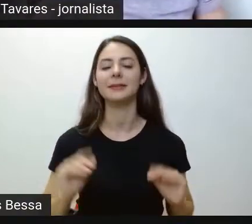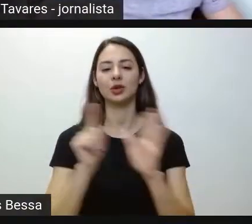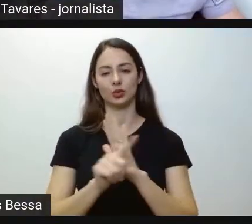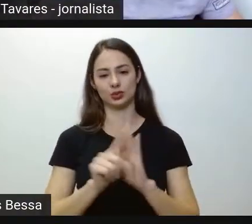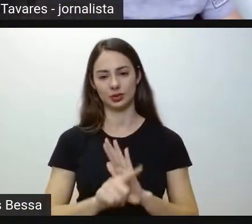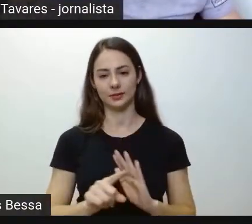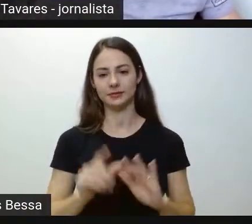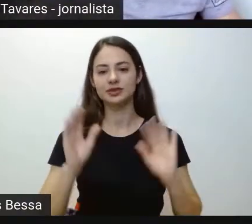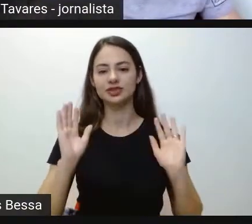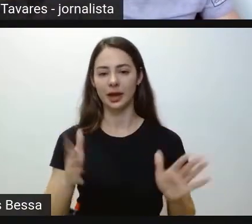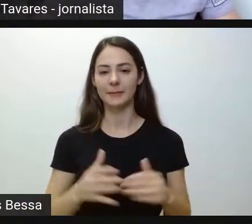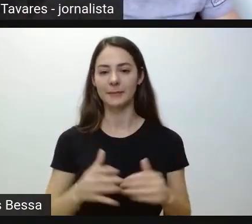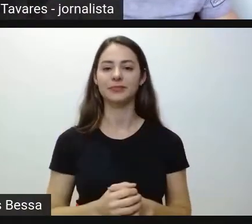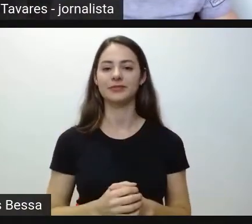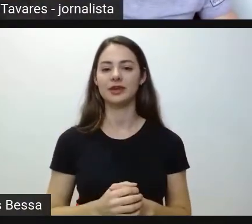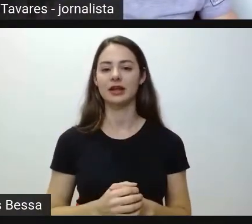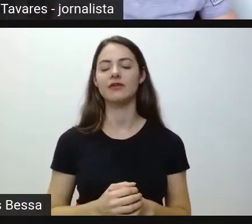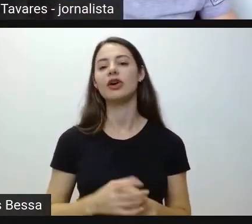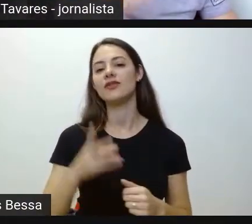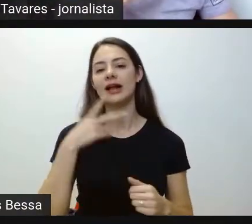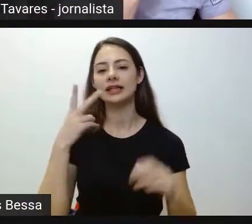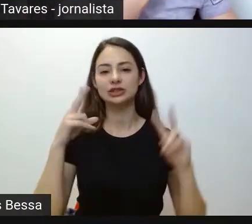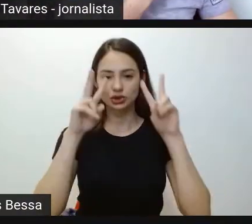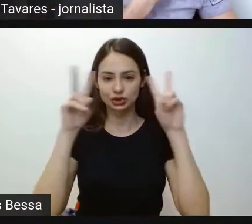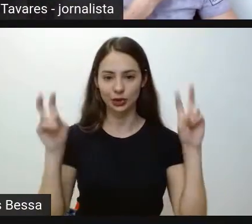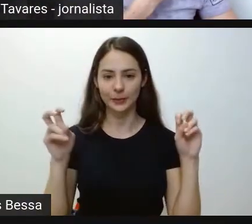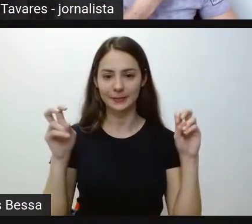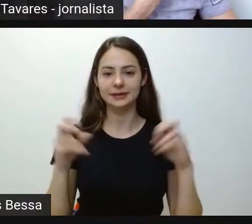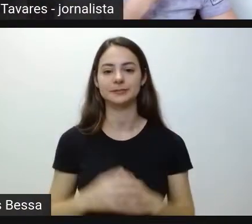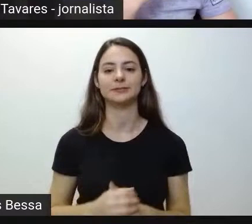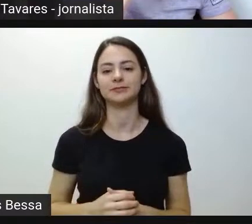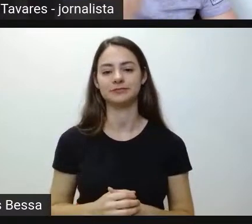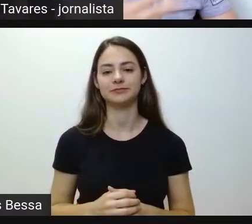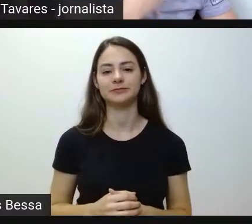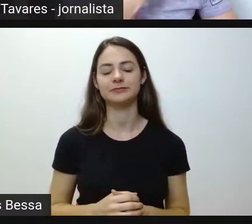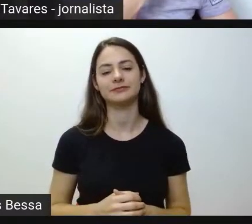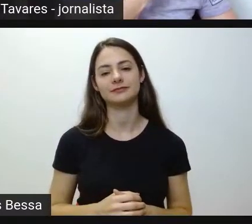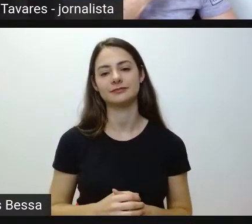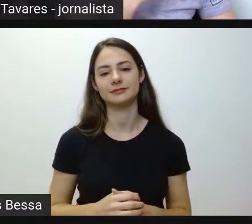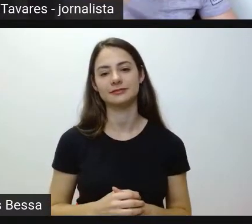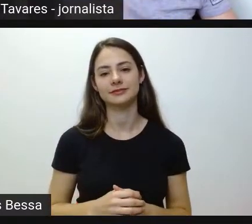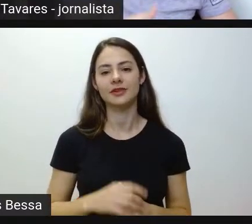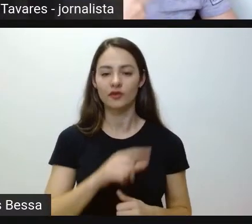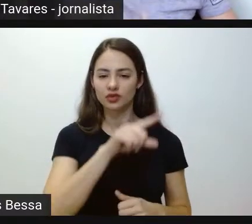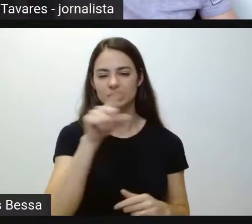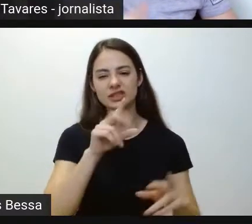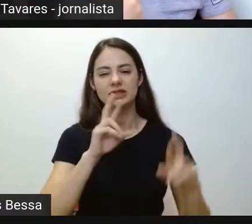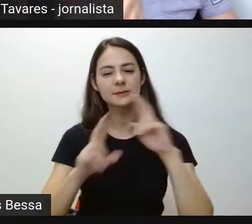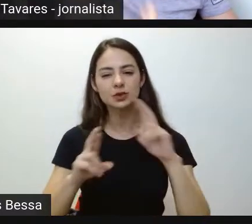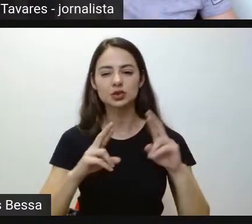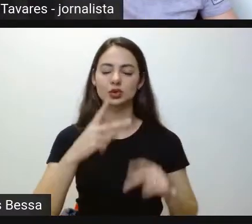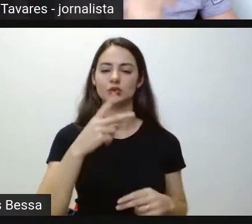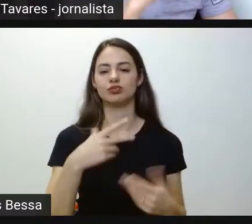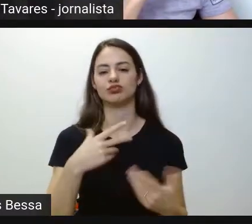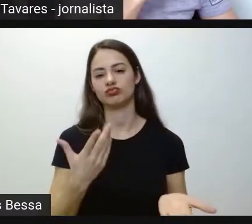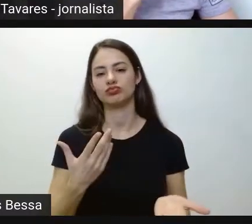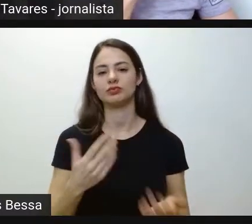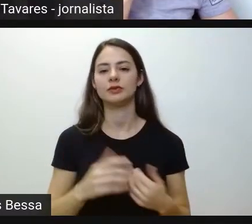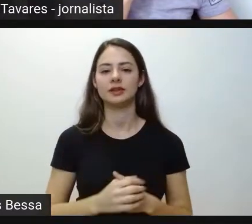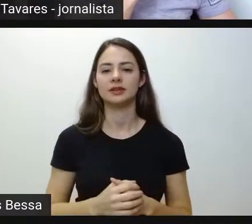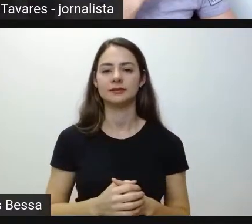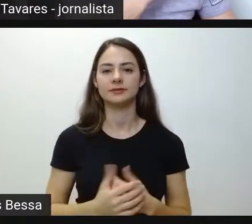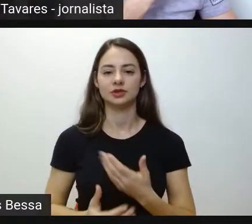já perguntaram, então, vamos falar um pouquinho sobre isso, e aí vocês vão me respondendo, Vilma, e se for o caso,